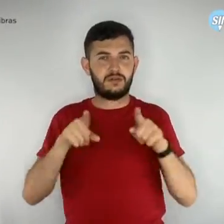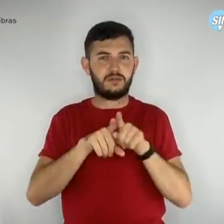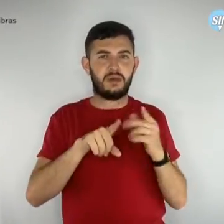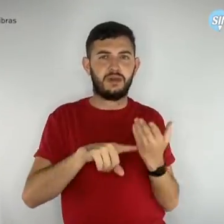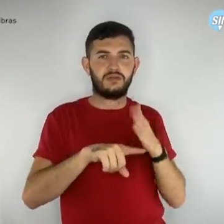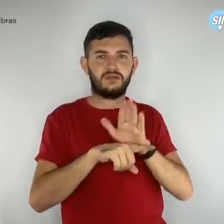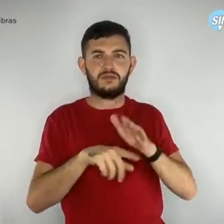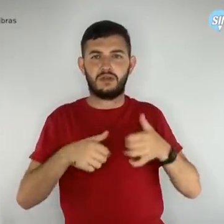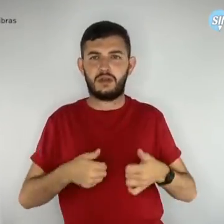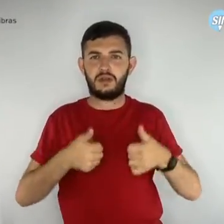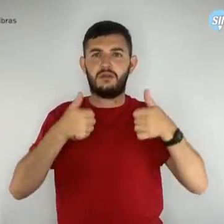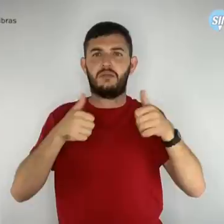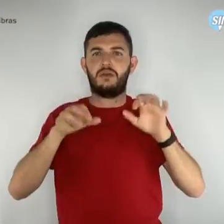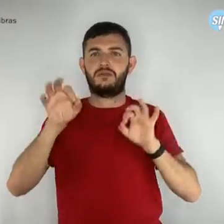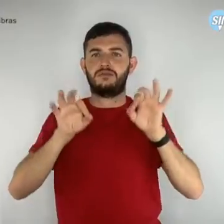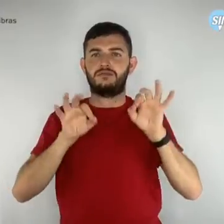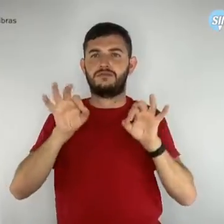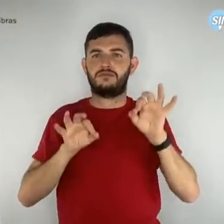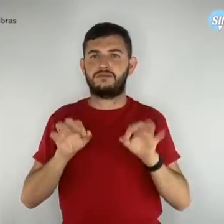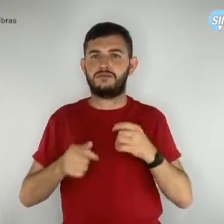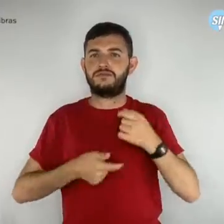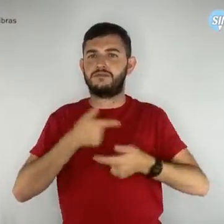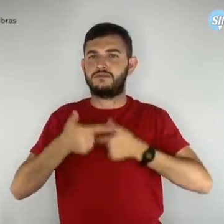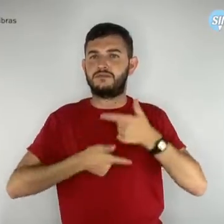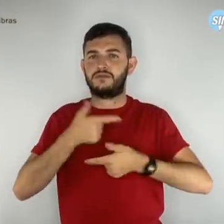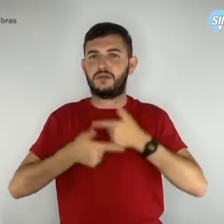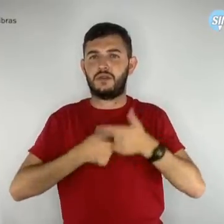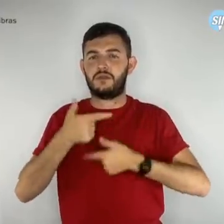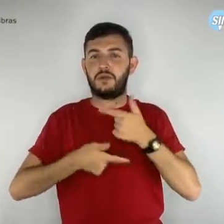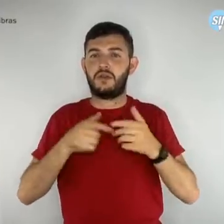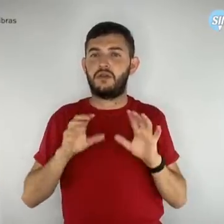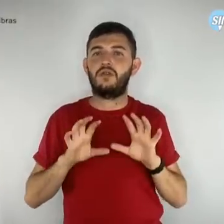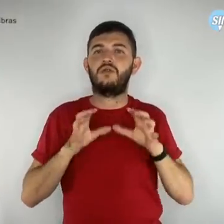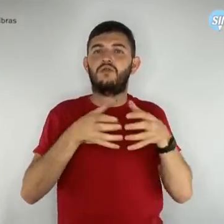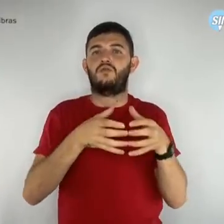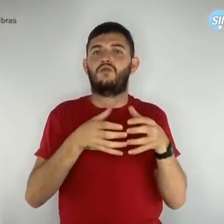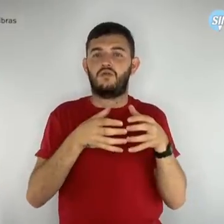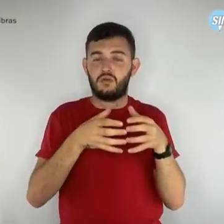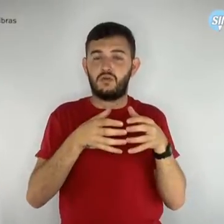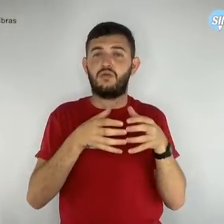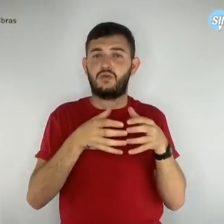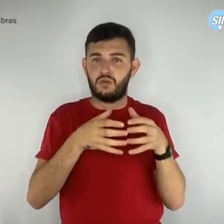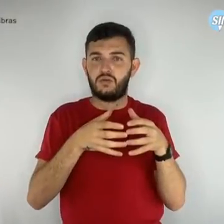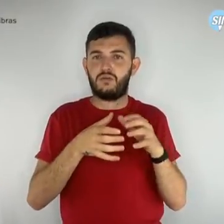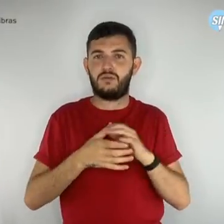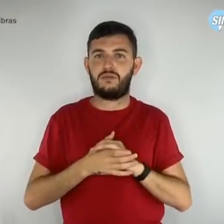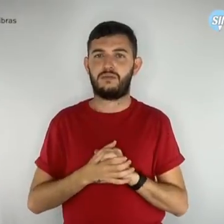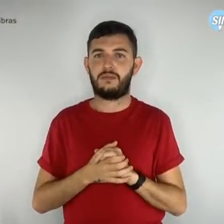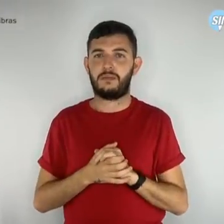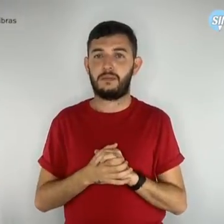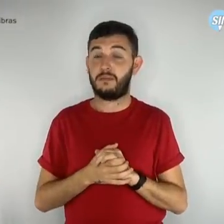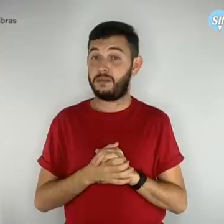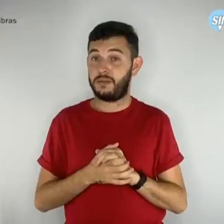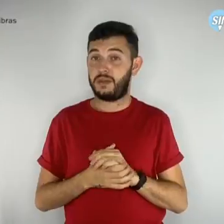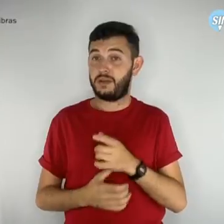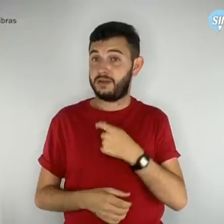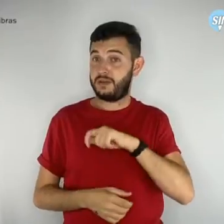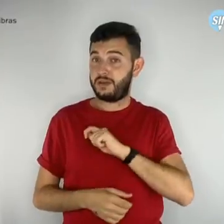toda a organização do trabalho da unidade escolar. Podem ser delegados sindicais o